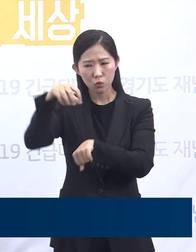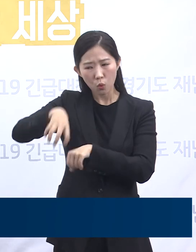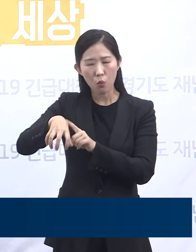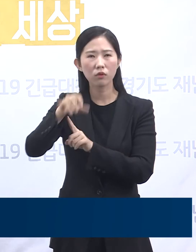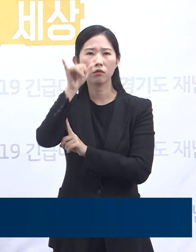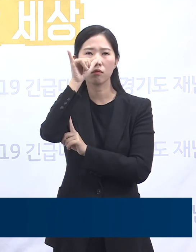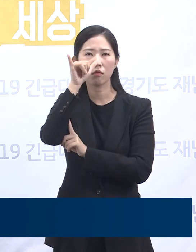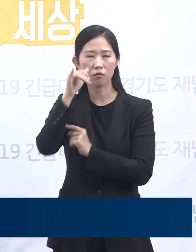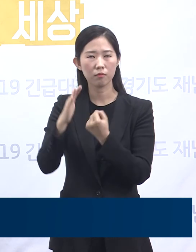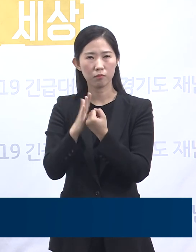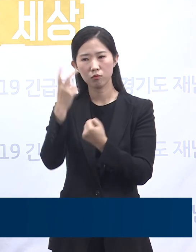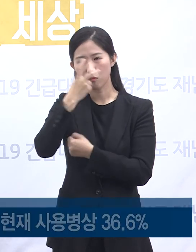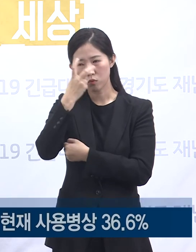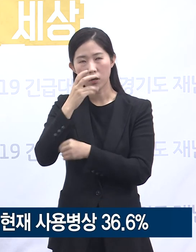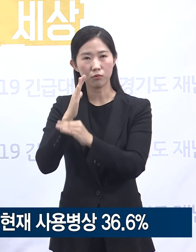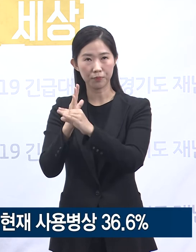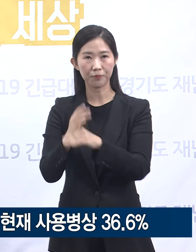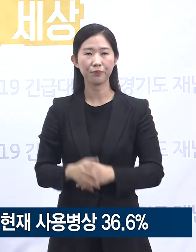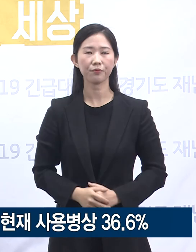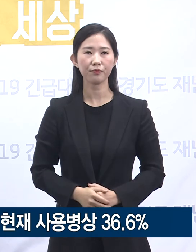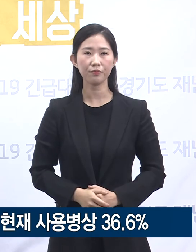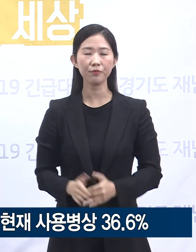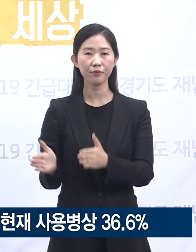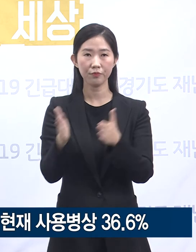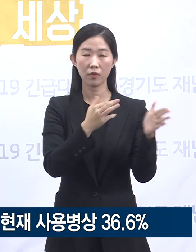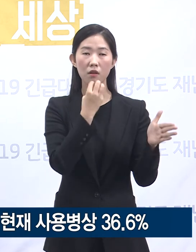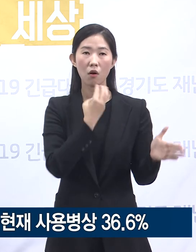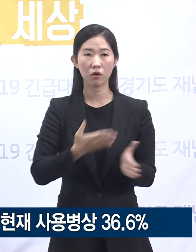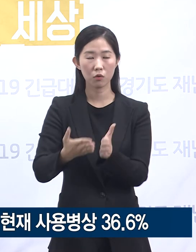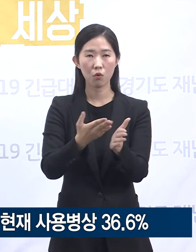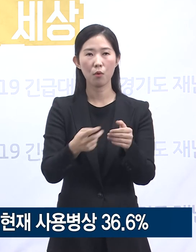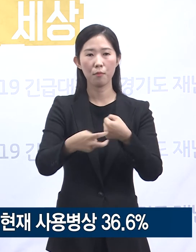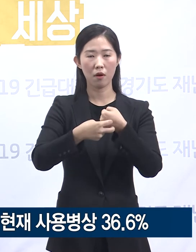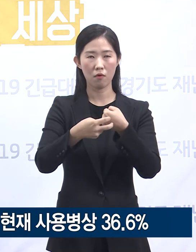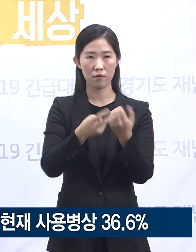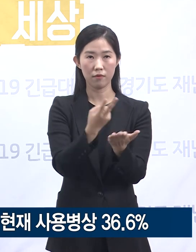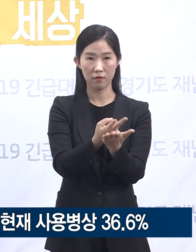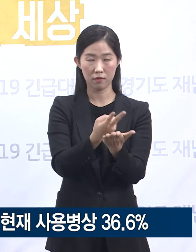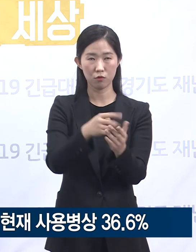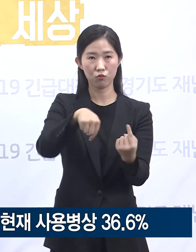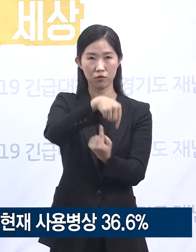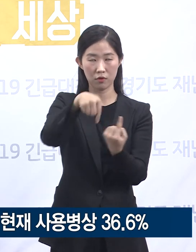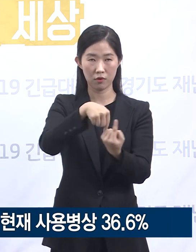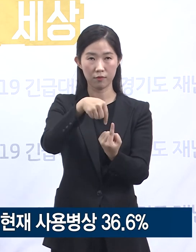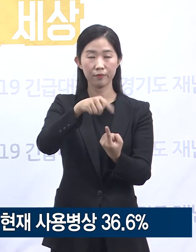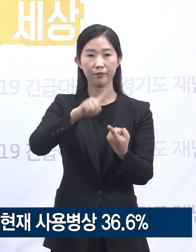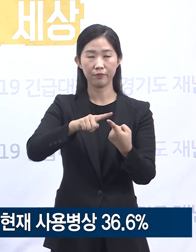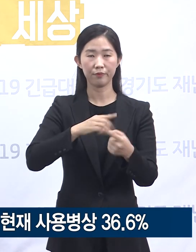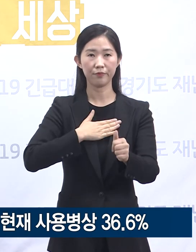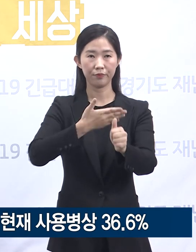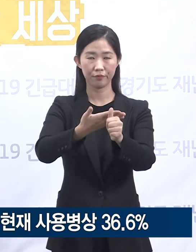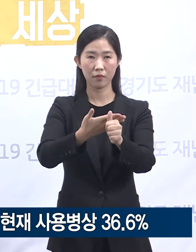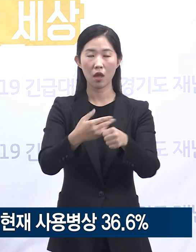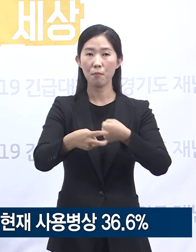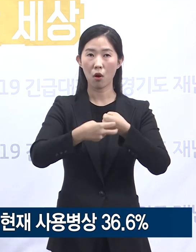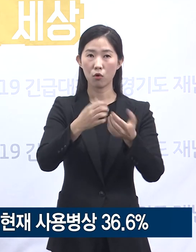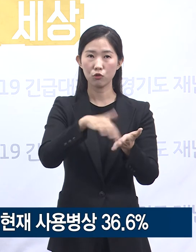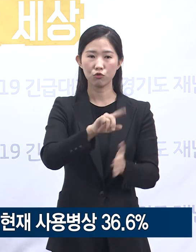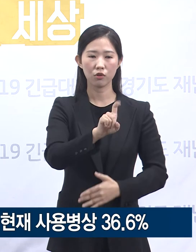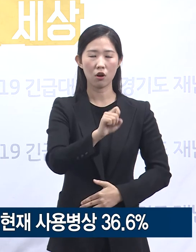다음은 경기도 병상 운용 현황입니다. 10월 14일 0시 기준 경기도는 총 16개 병원에